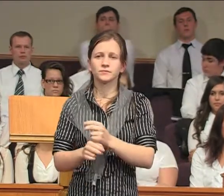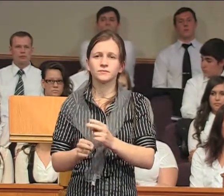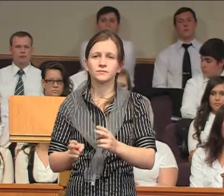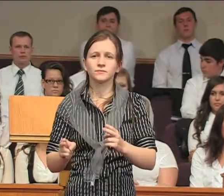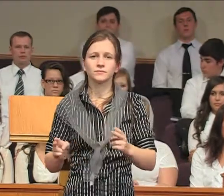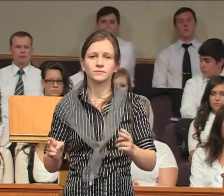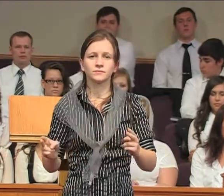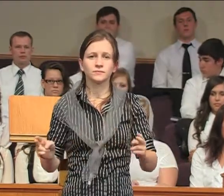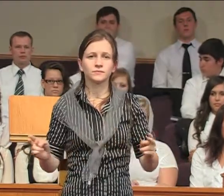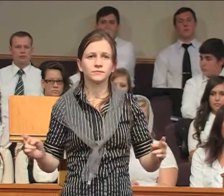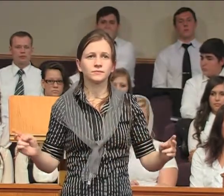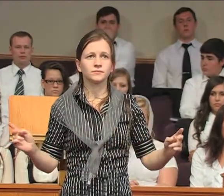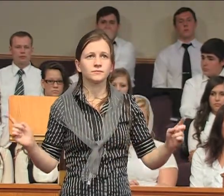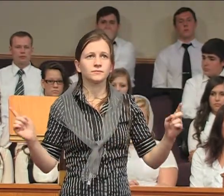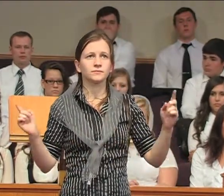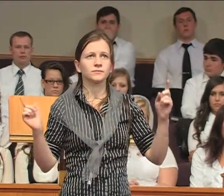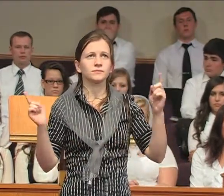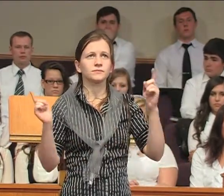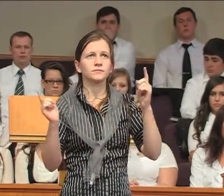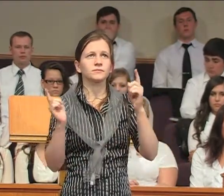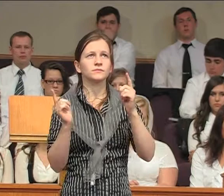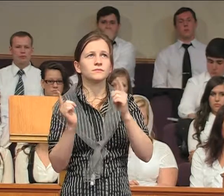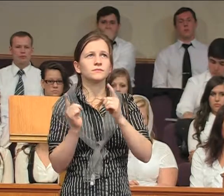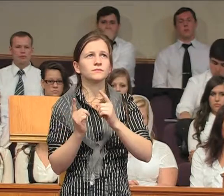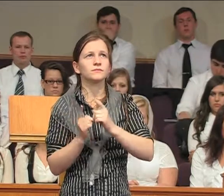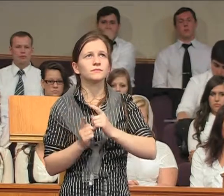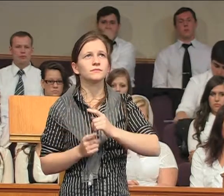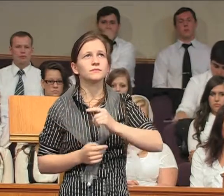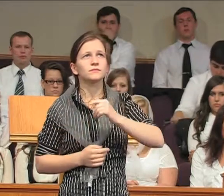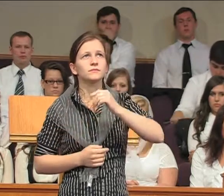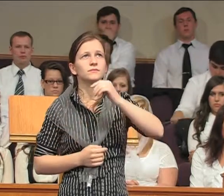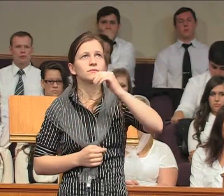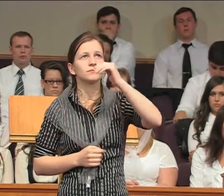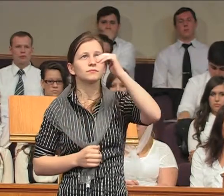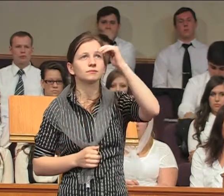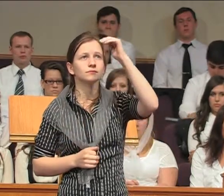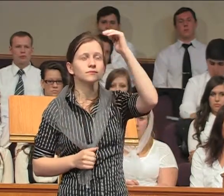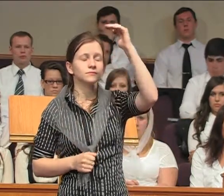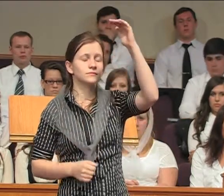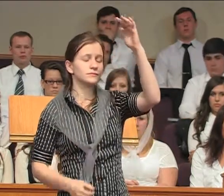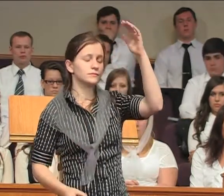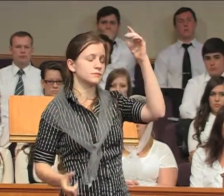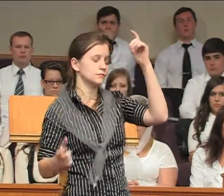А кому-то встанет Он.